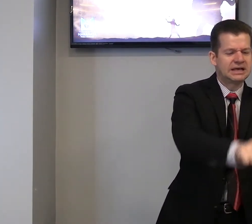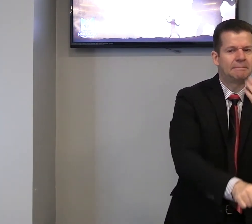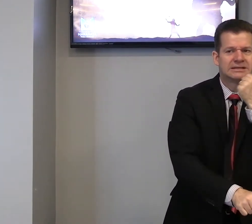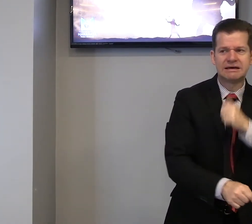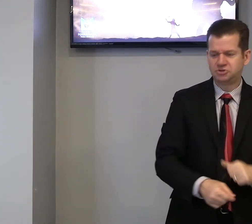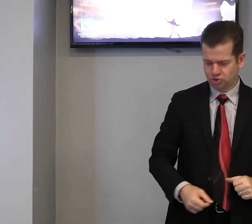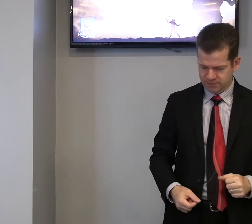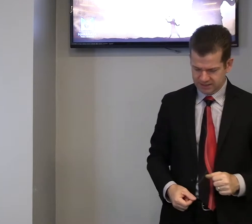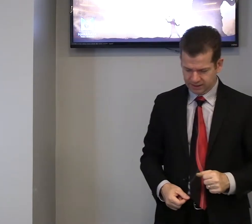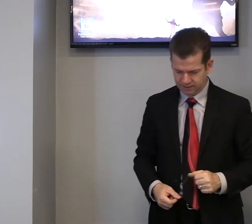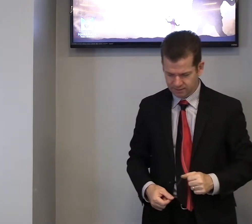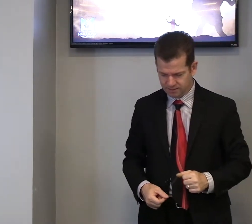comerem.